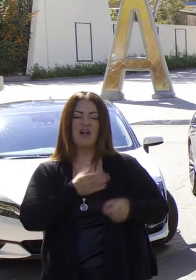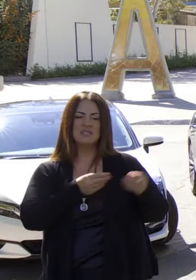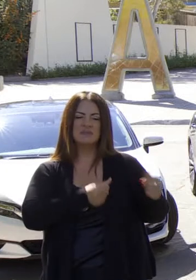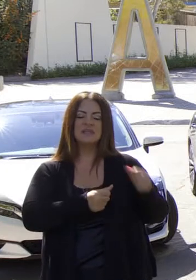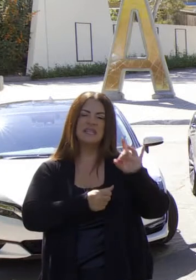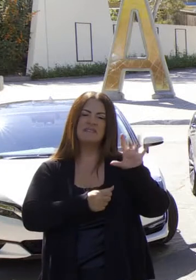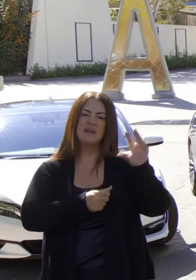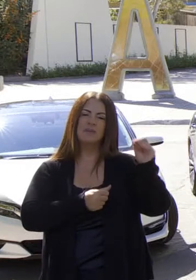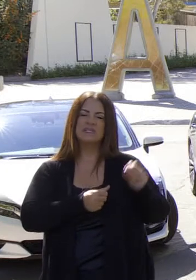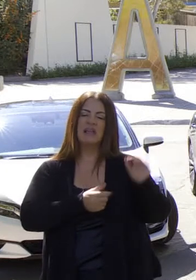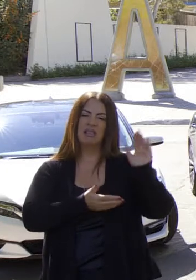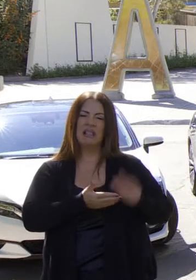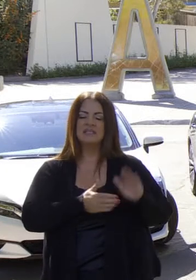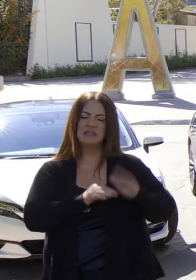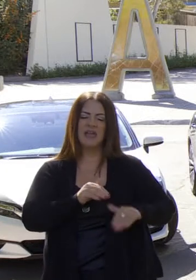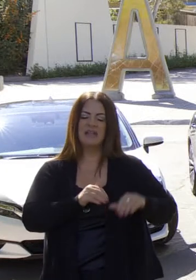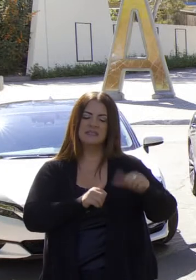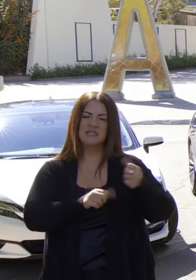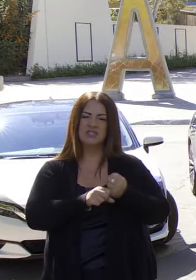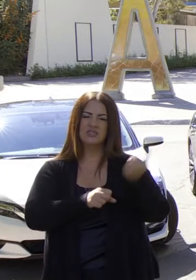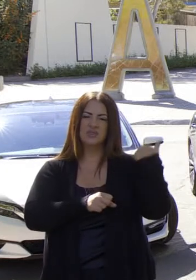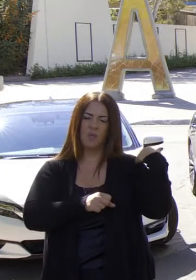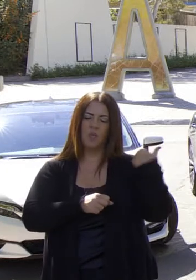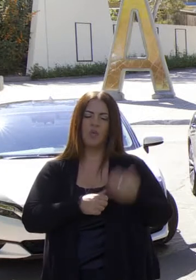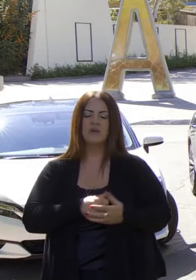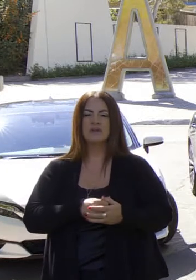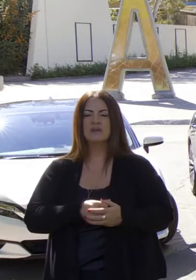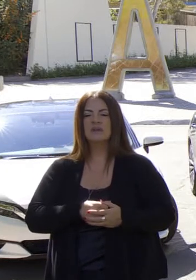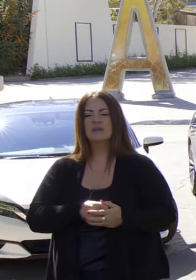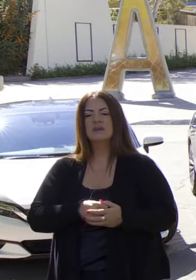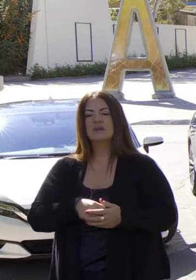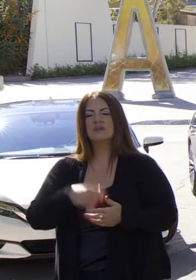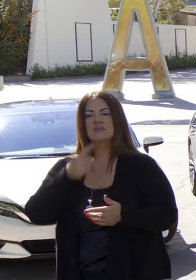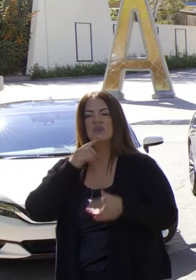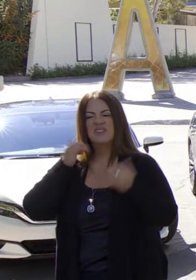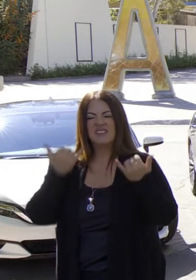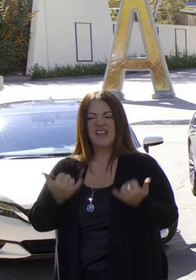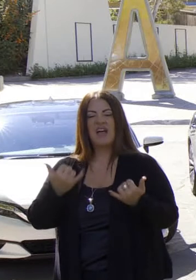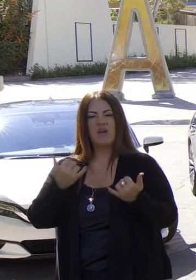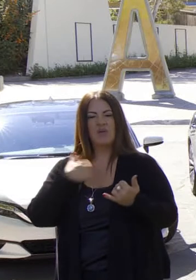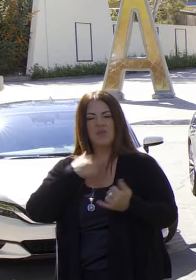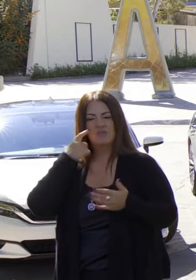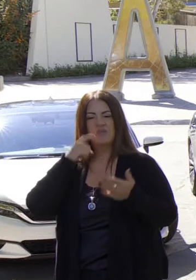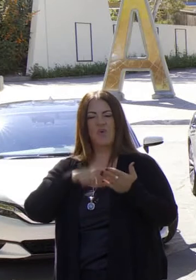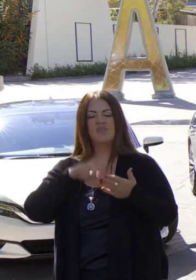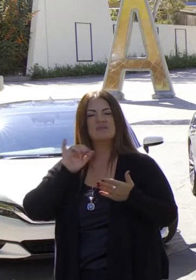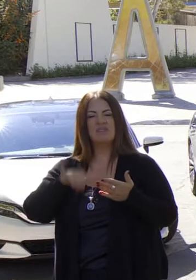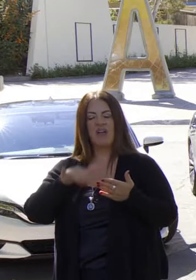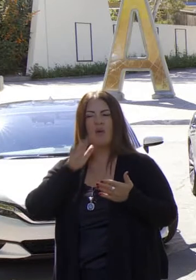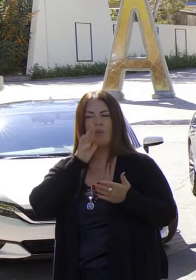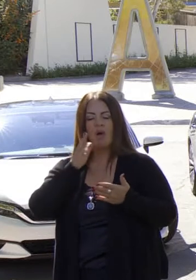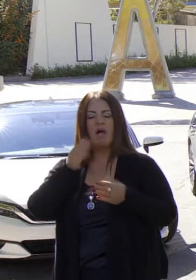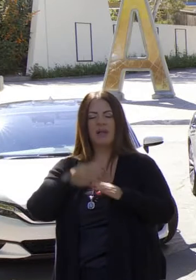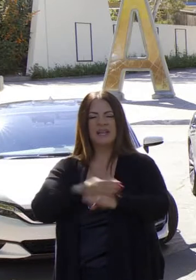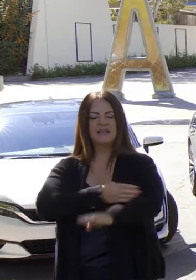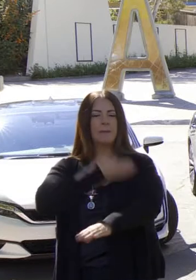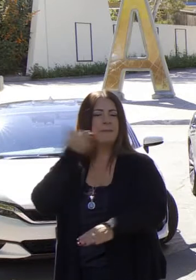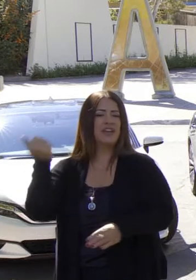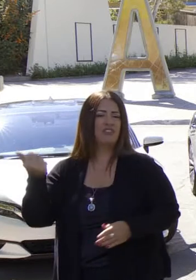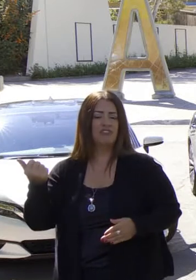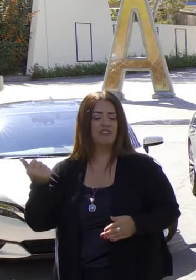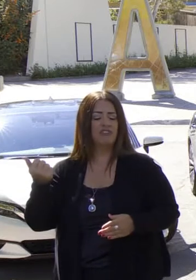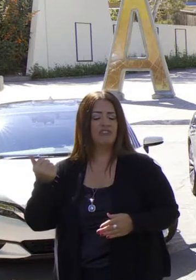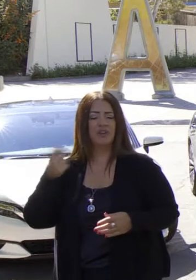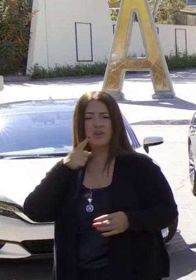La interrogante del costo está disipándose considerablemente. Este espacio comienza a desaparecer,